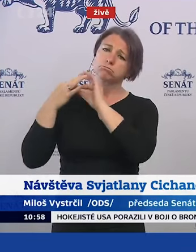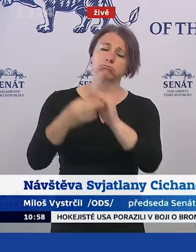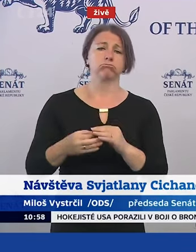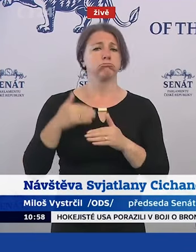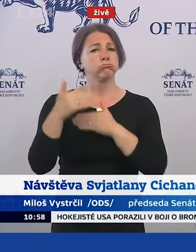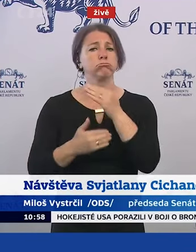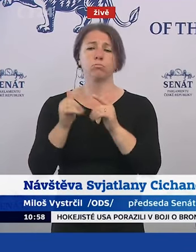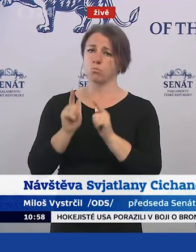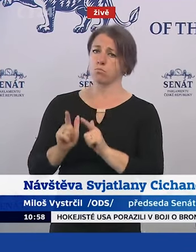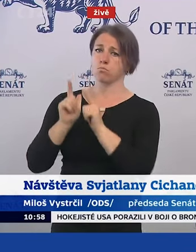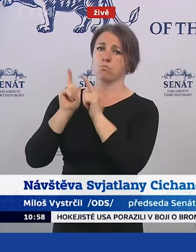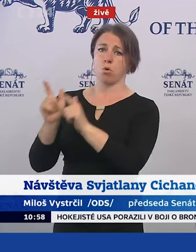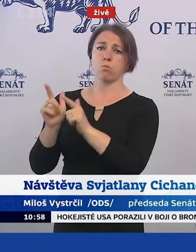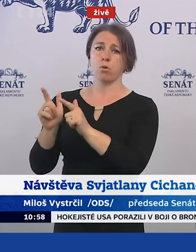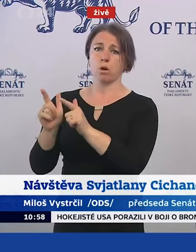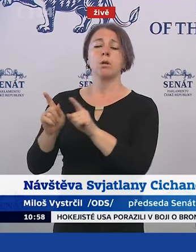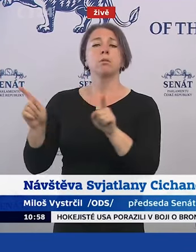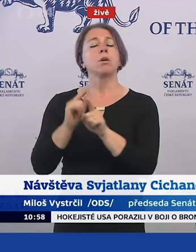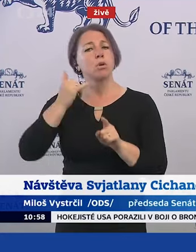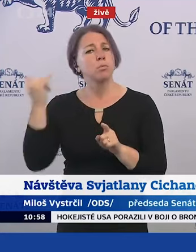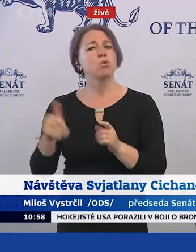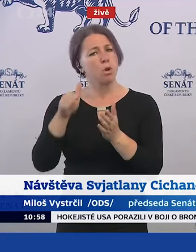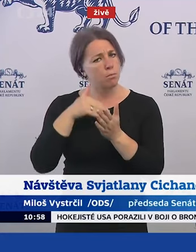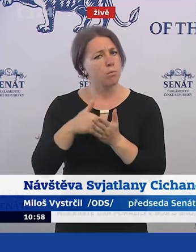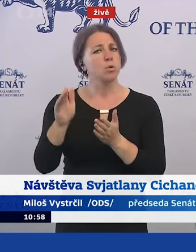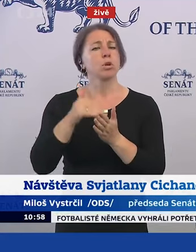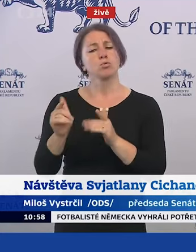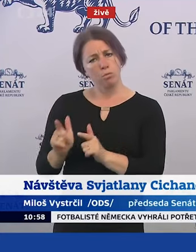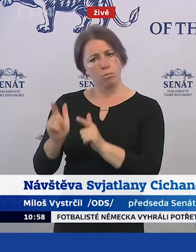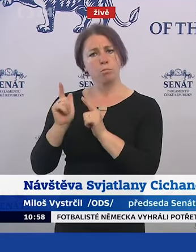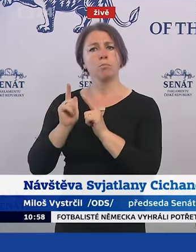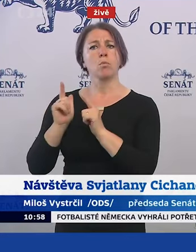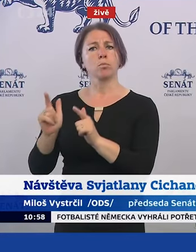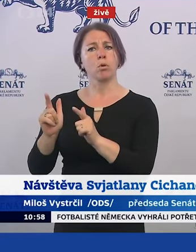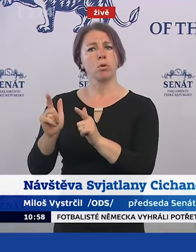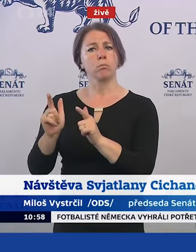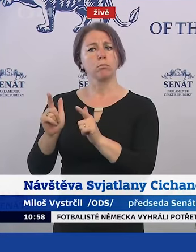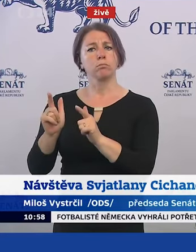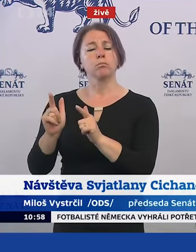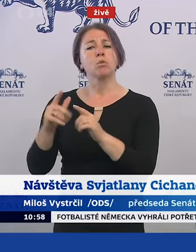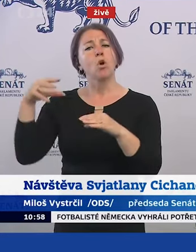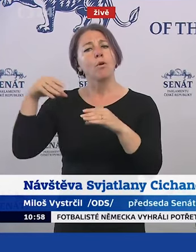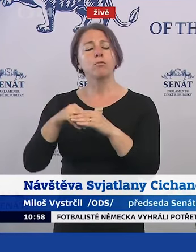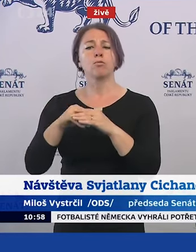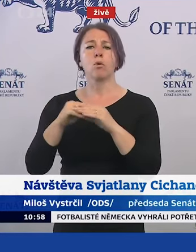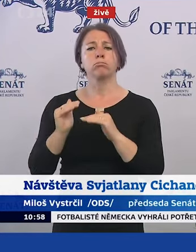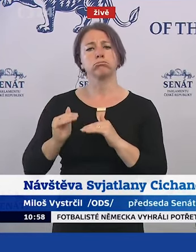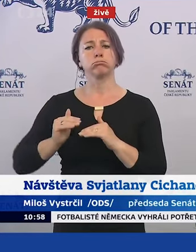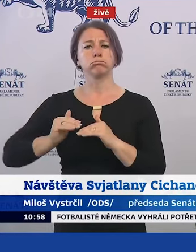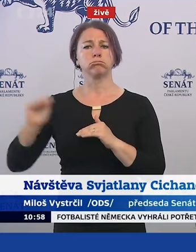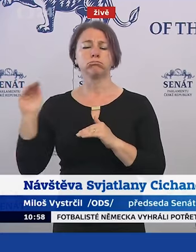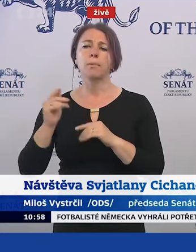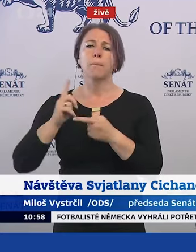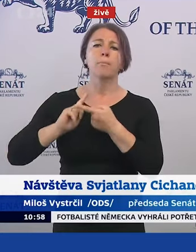podporuje a pokračuje v rámci své parlamentní diplomacie v